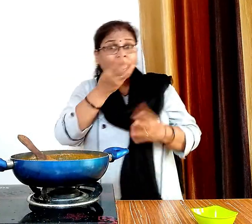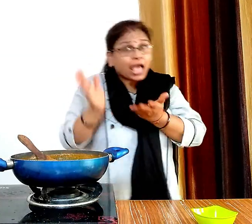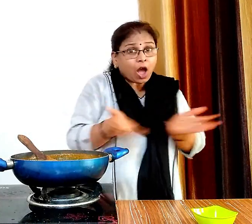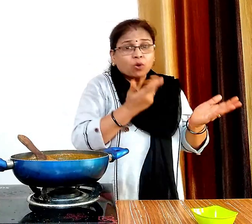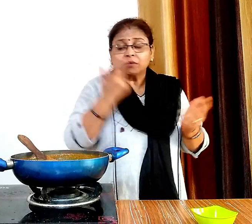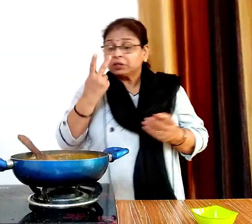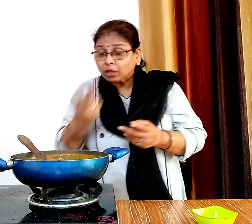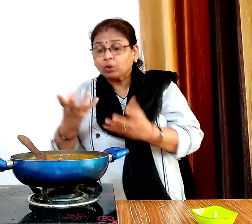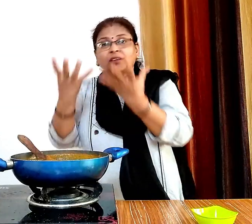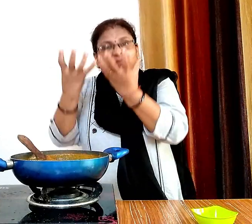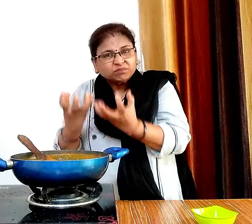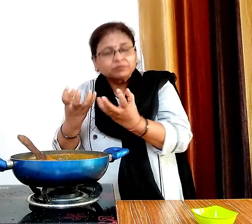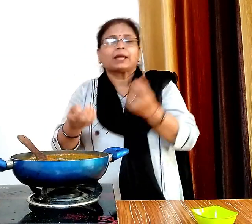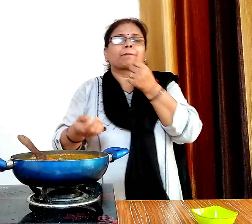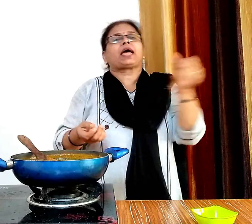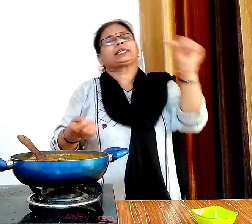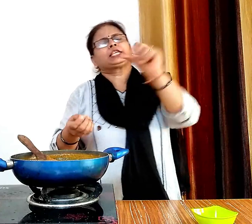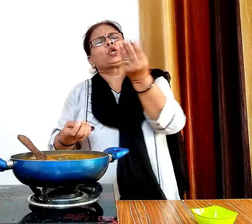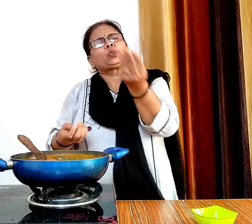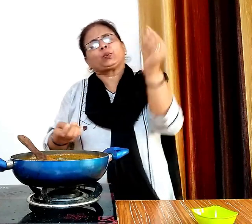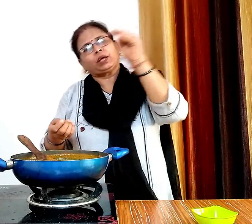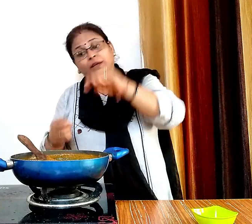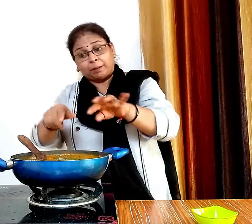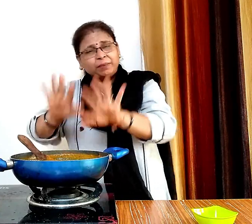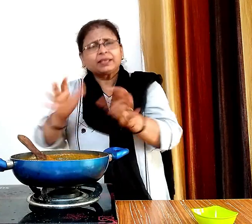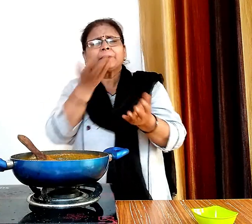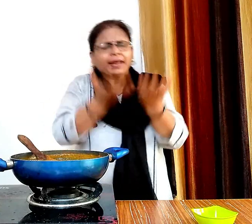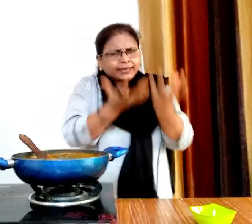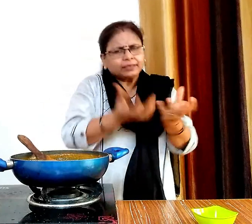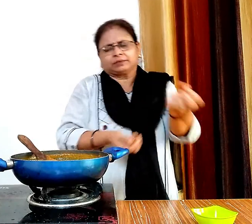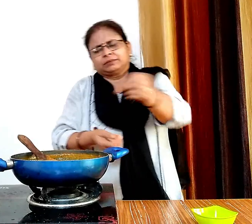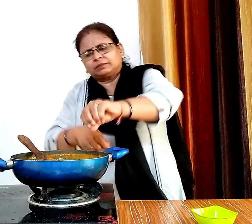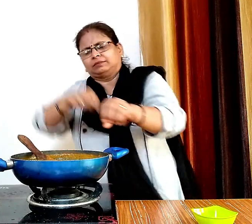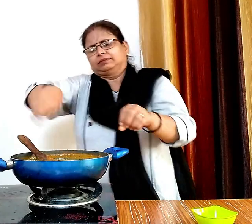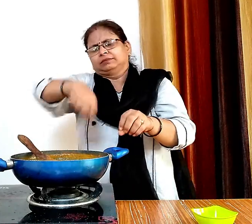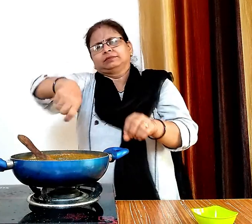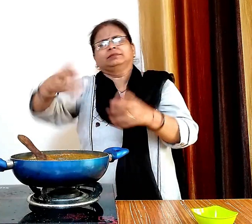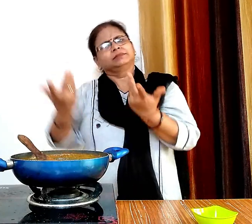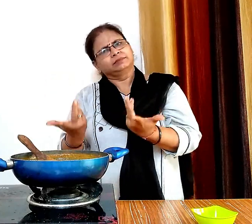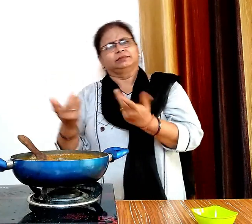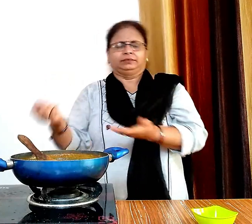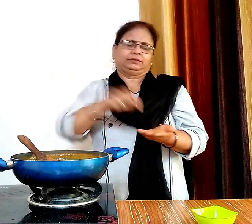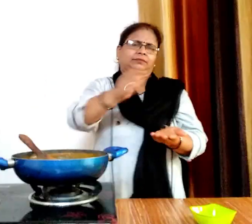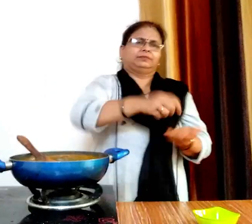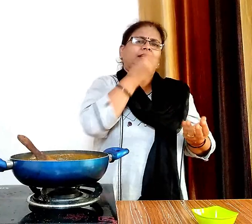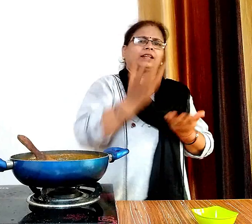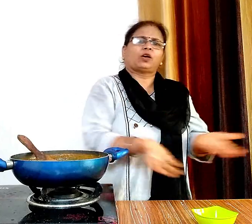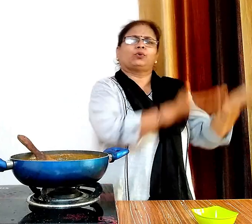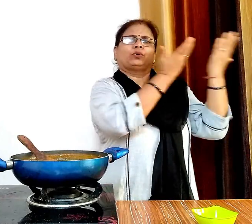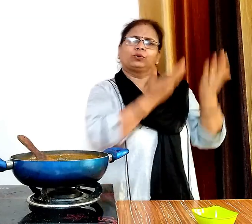अगर सर्फ करते टाइम यह जादा काड़ी हो जाए तो अब इसमें थोड़ा सा करम पानी डालकर दिला सकते हैं और फिर इसे सर्फ कर सकते हैं